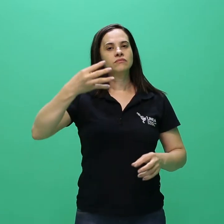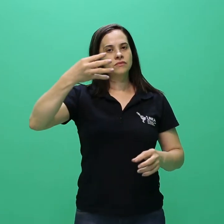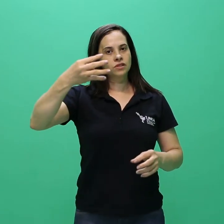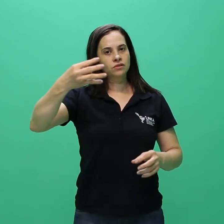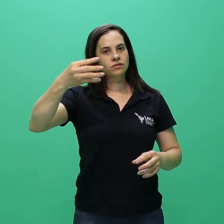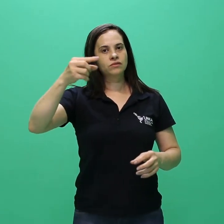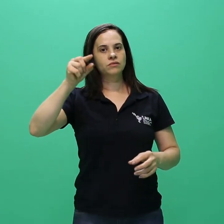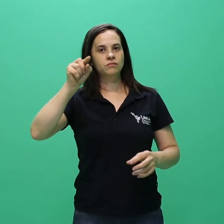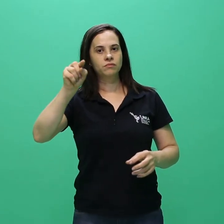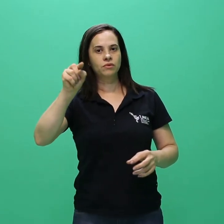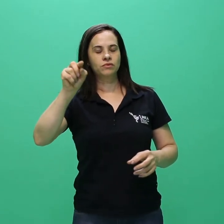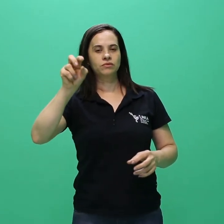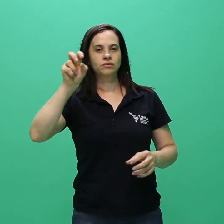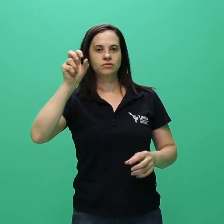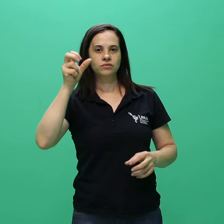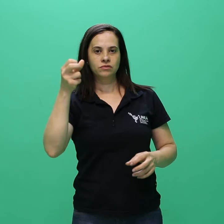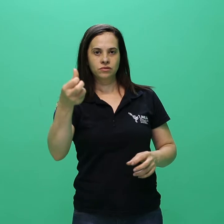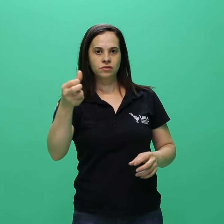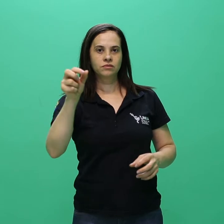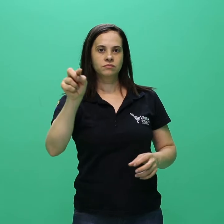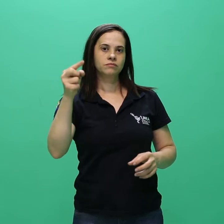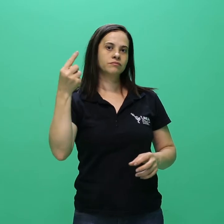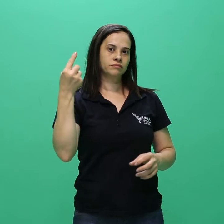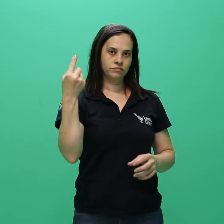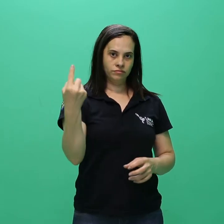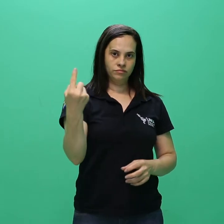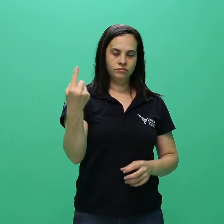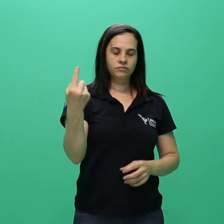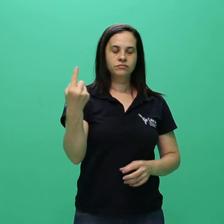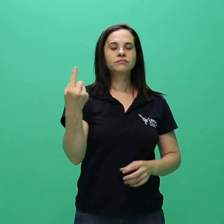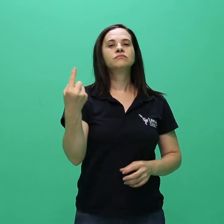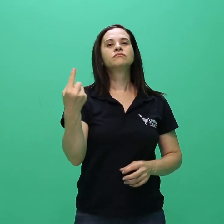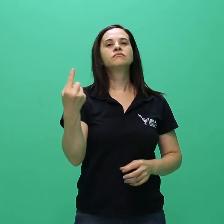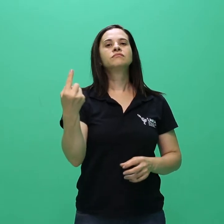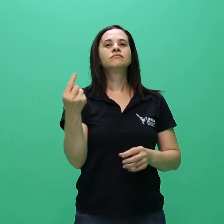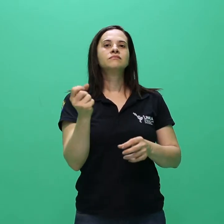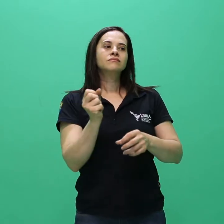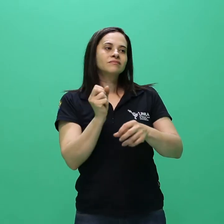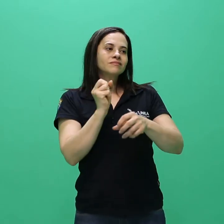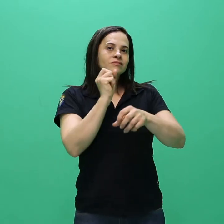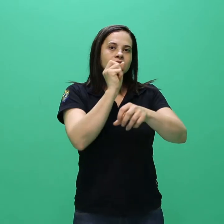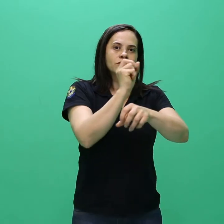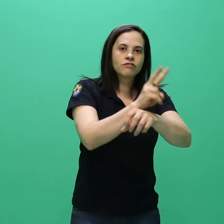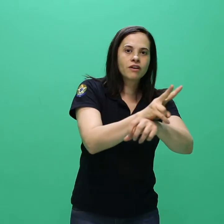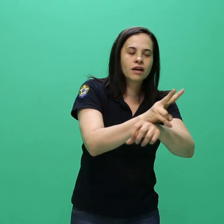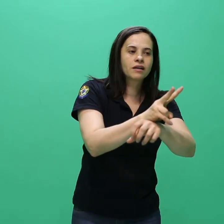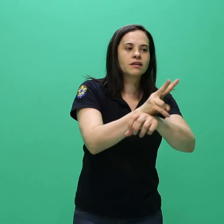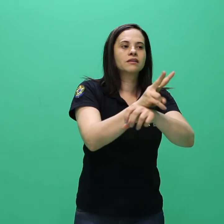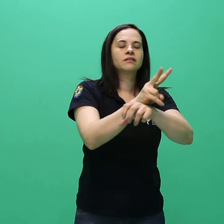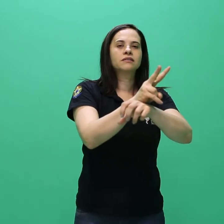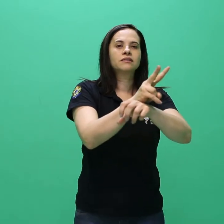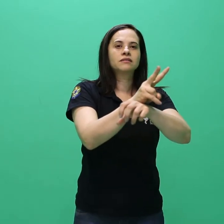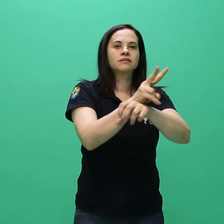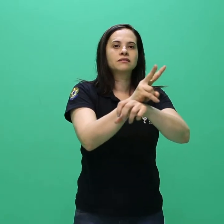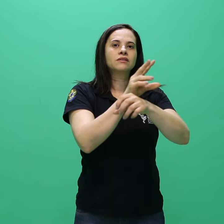4.6.1. A ocupação das vagas nos cursos se derá